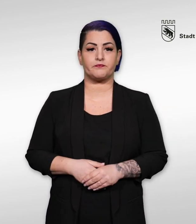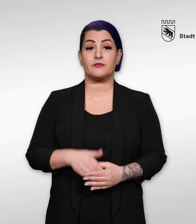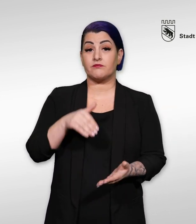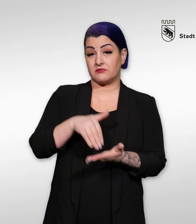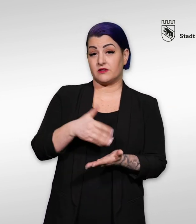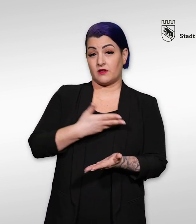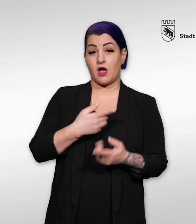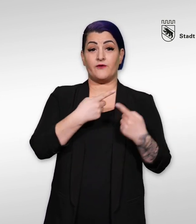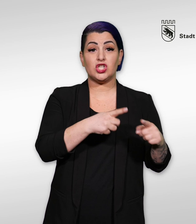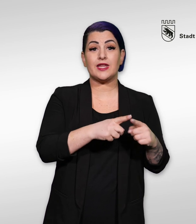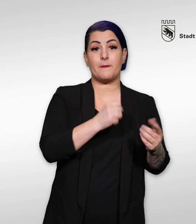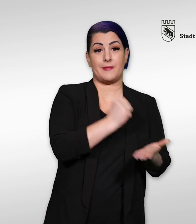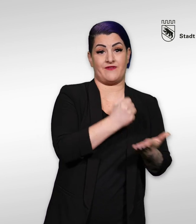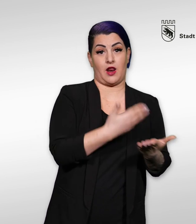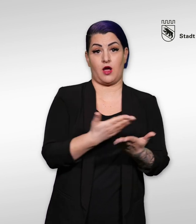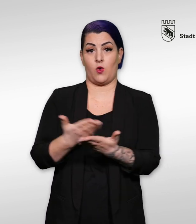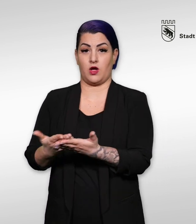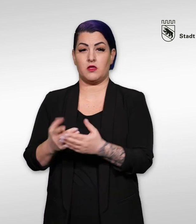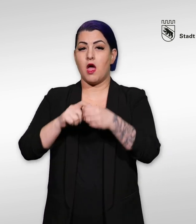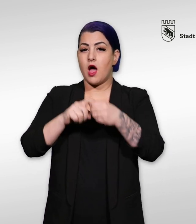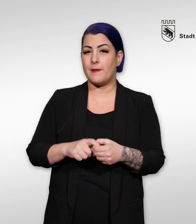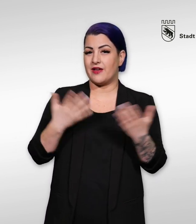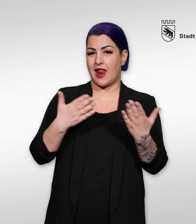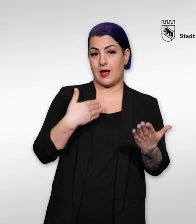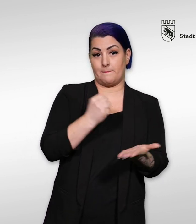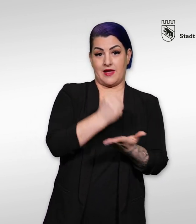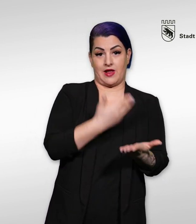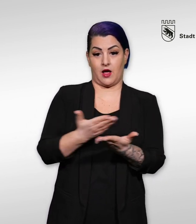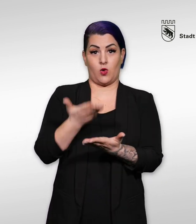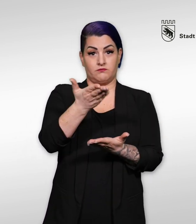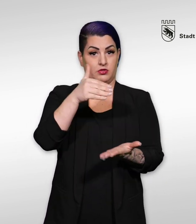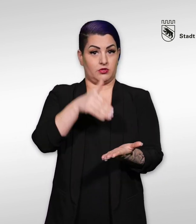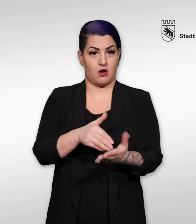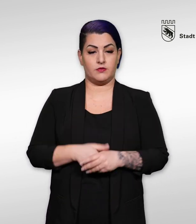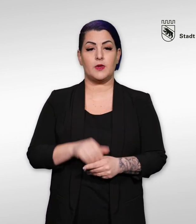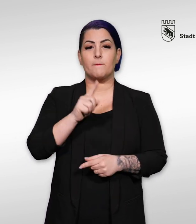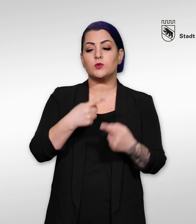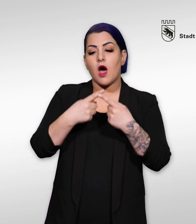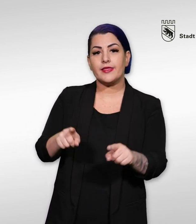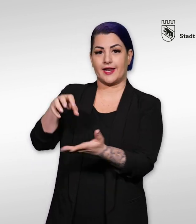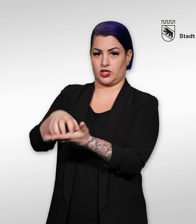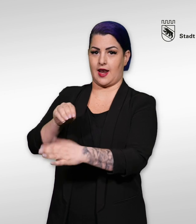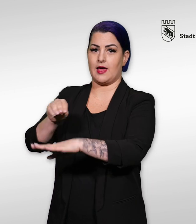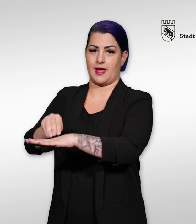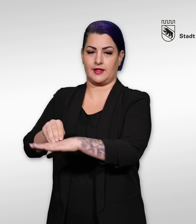Es gibt verschiedene Bewilligungen. Je nachdem, welche Bewilligung Sie haben, müssen Sie sich bei einer anderen Stelle melden.